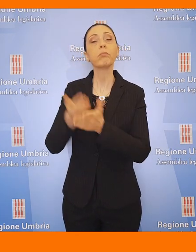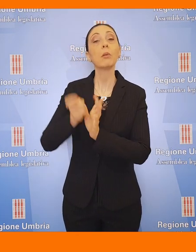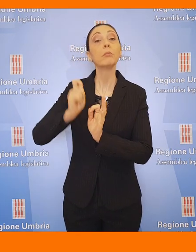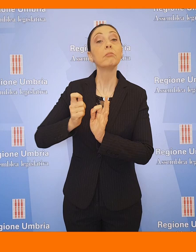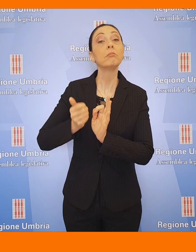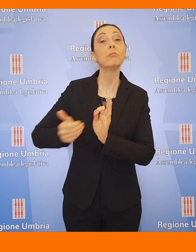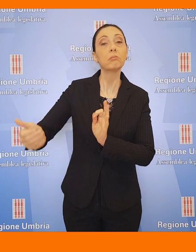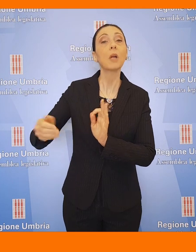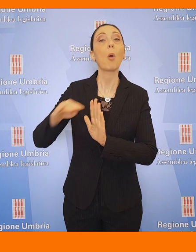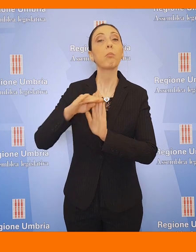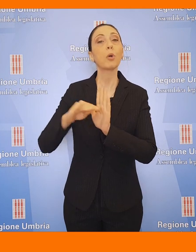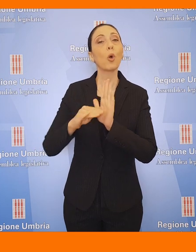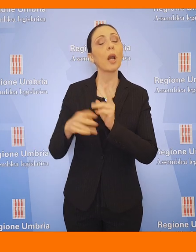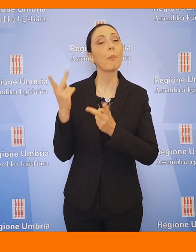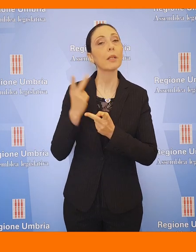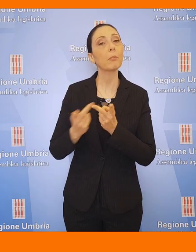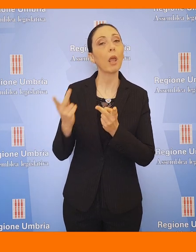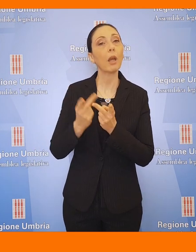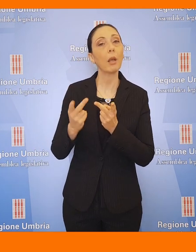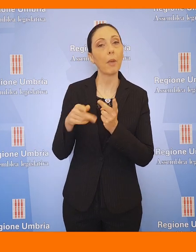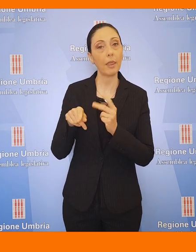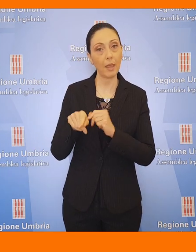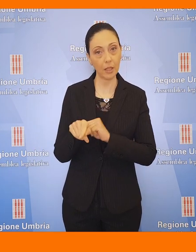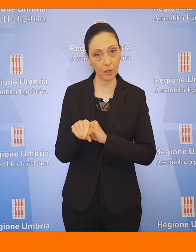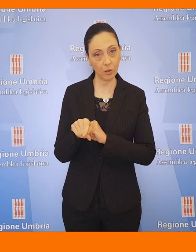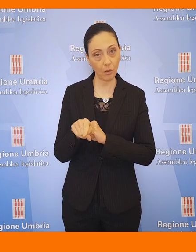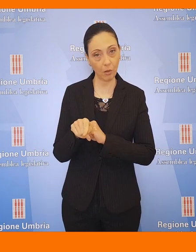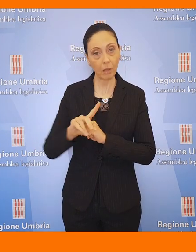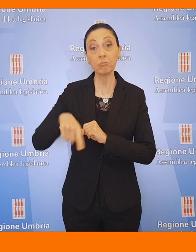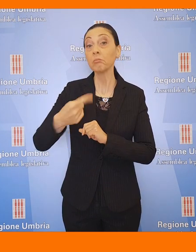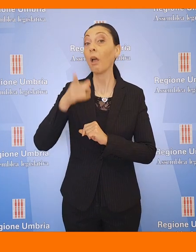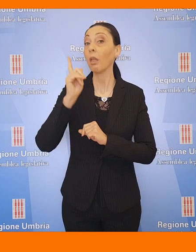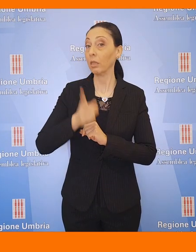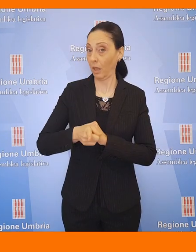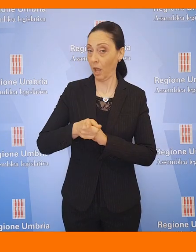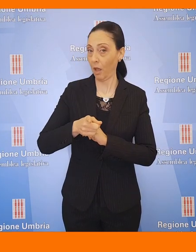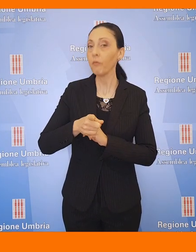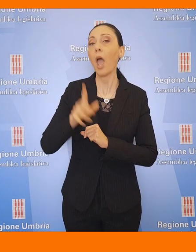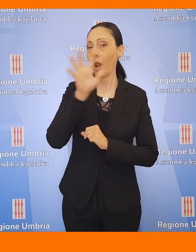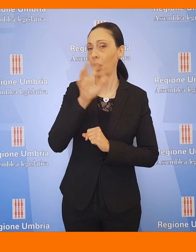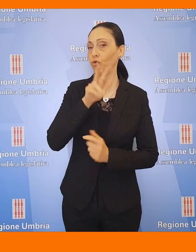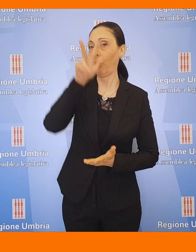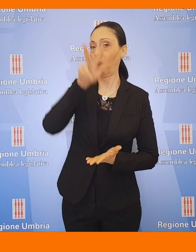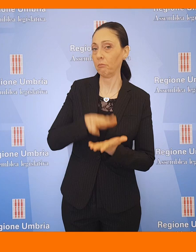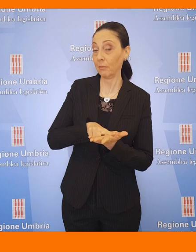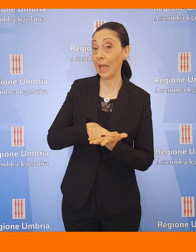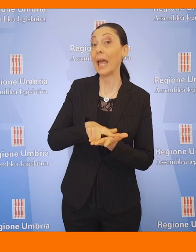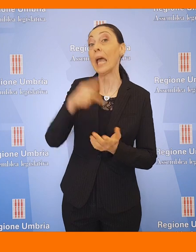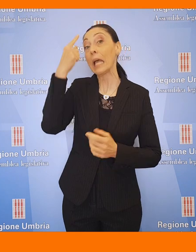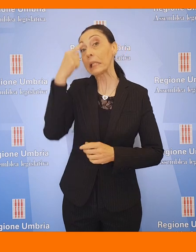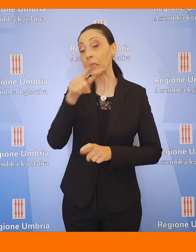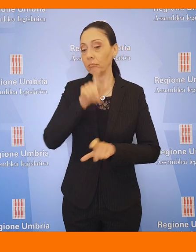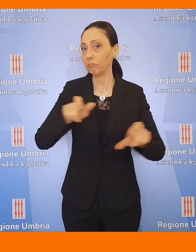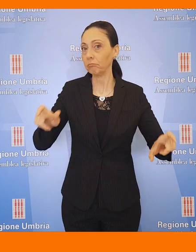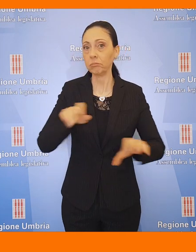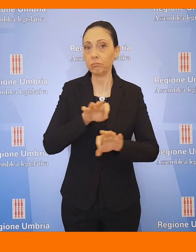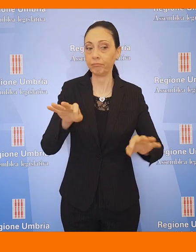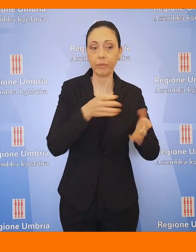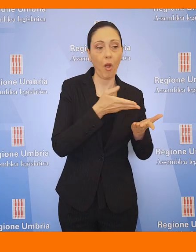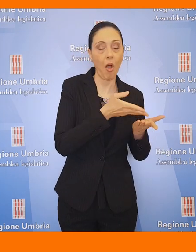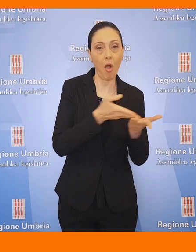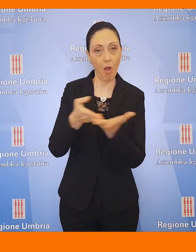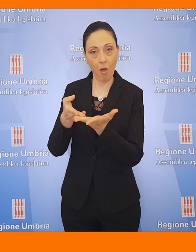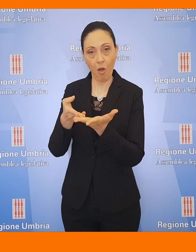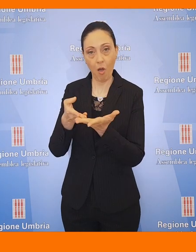proposta di attivazione di programmi di sperimentazione che poi dovranno essere autorizzati dalla Regione quando essi servano a perseguire